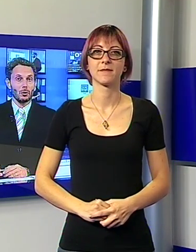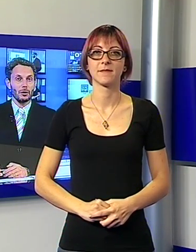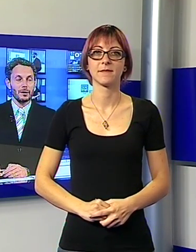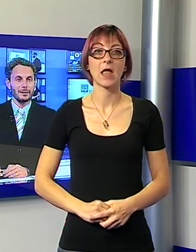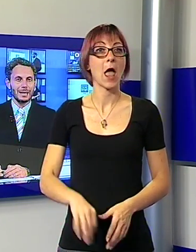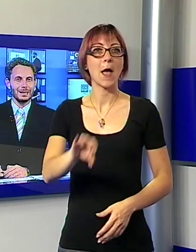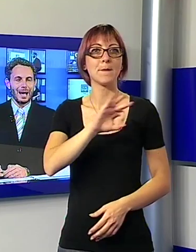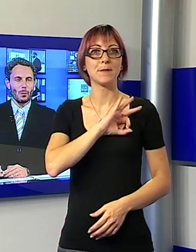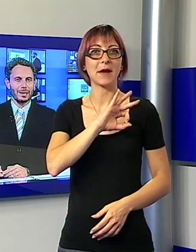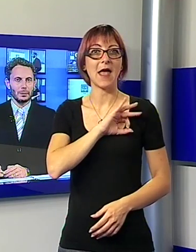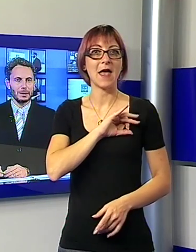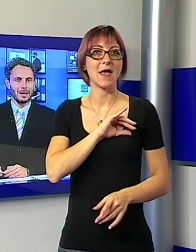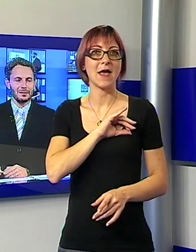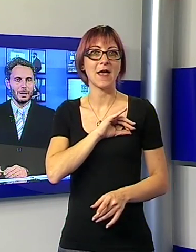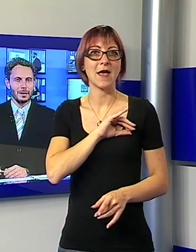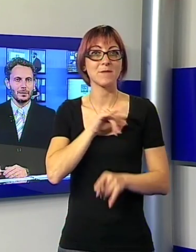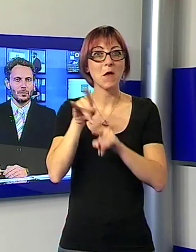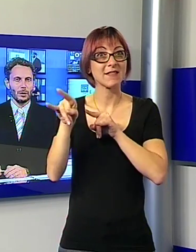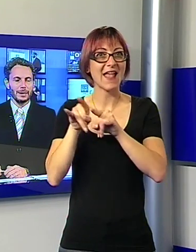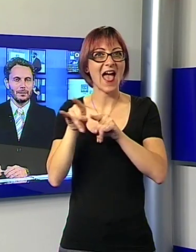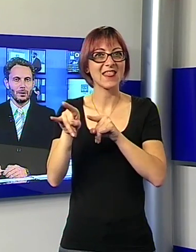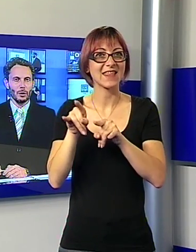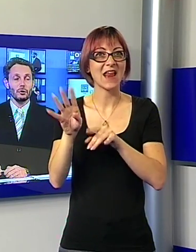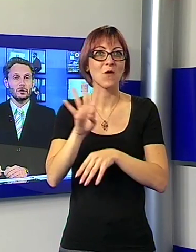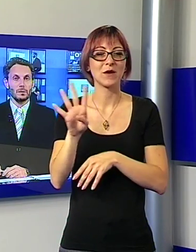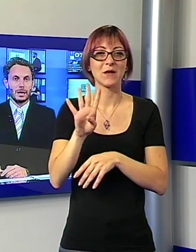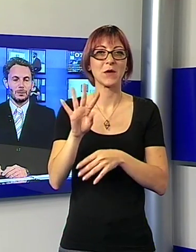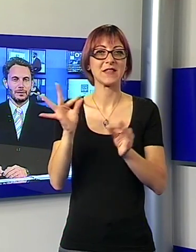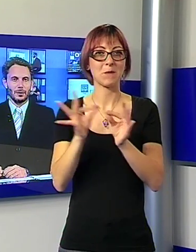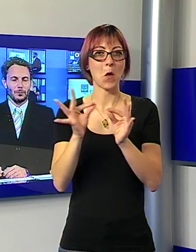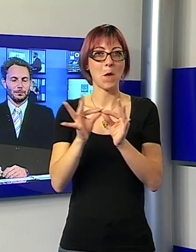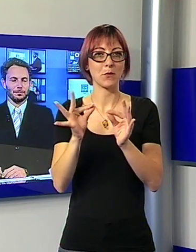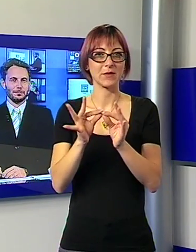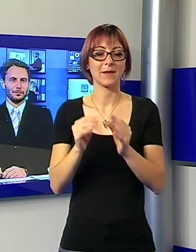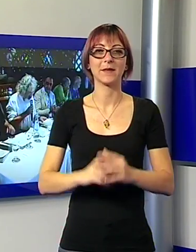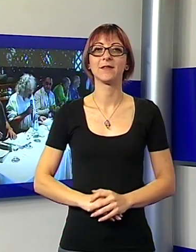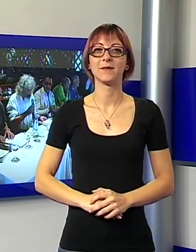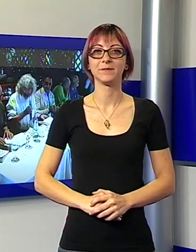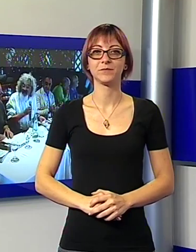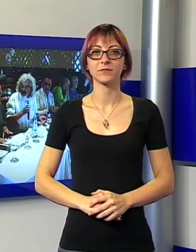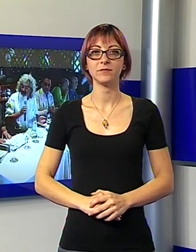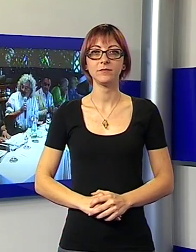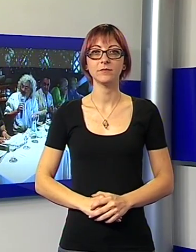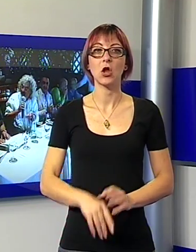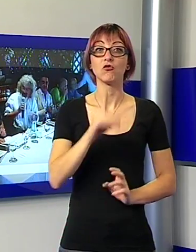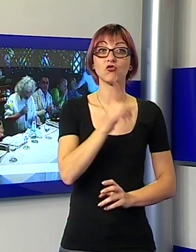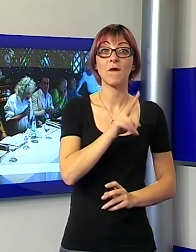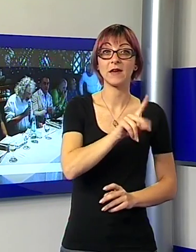Satira, 44esima edizione davvero eccezionale quest'anno. Da Giovanni Vernia a Martina dell